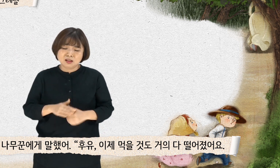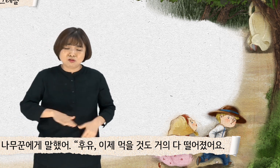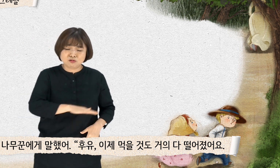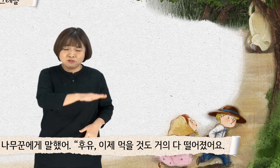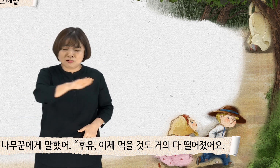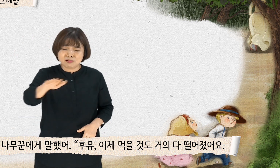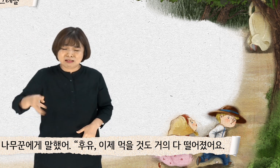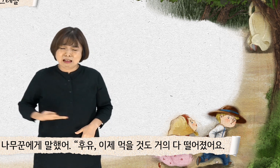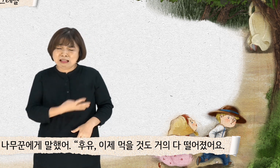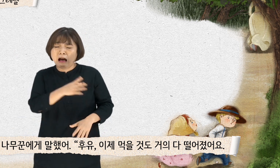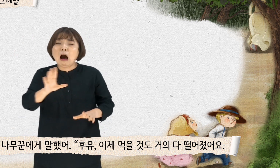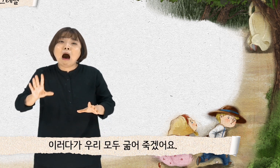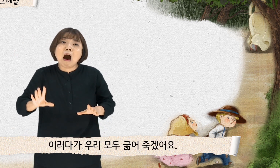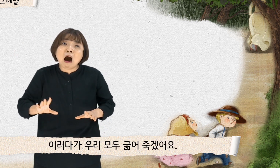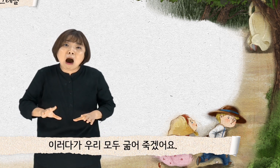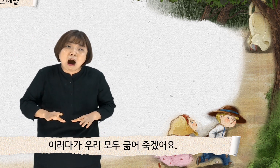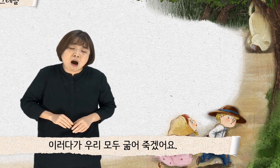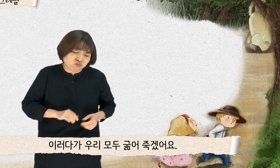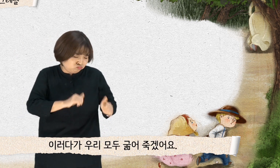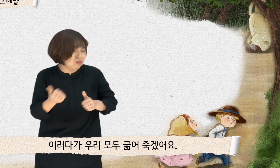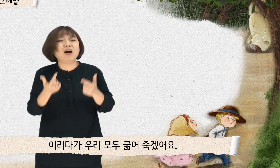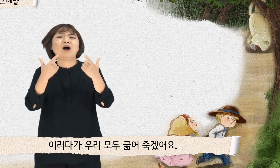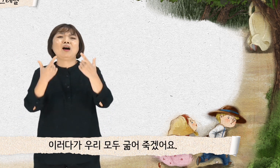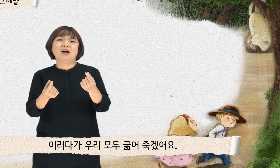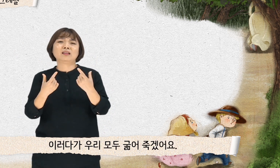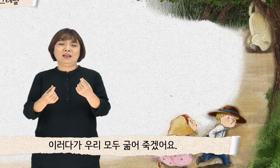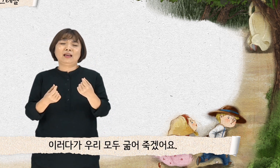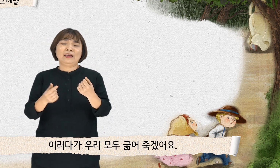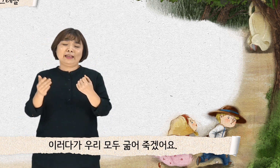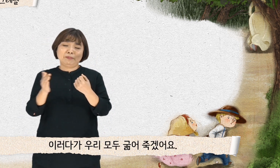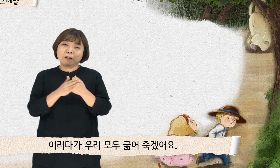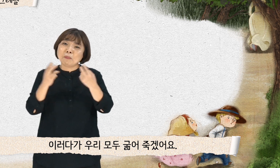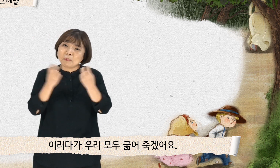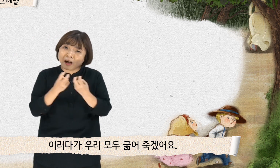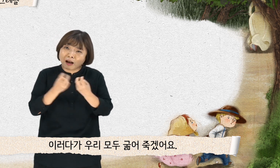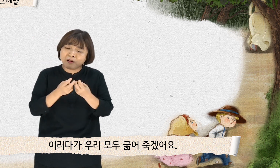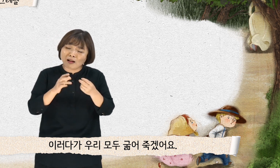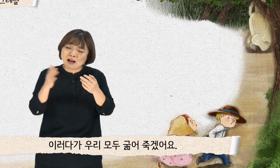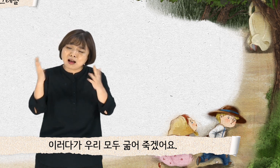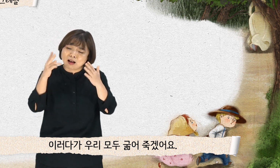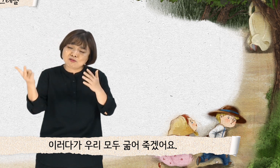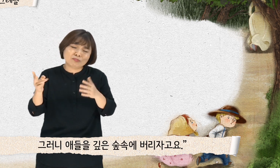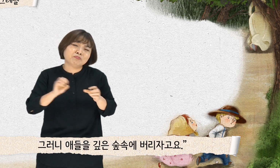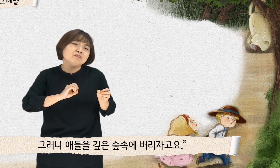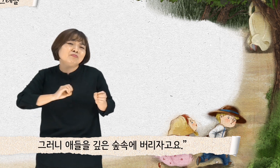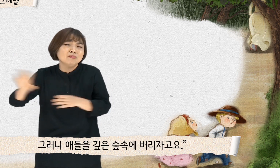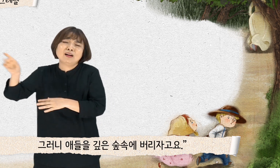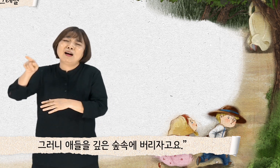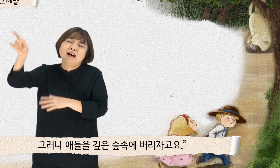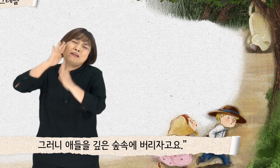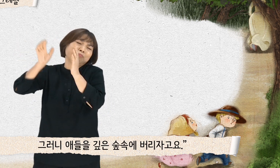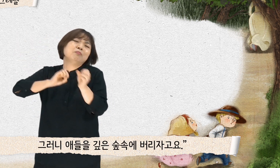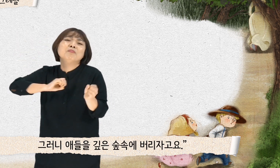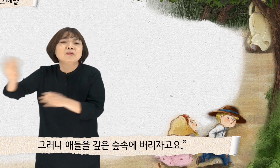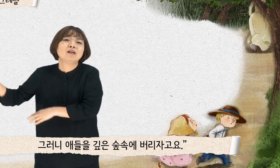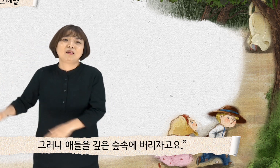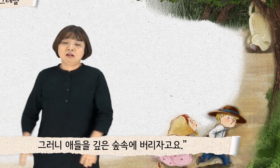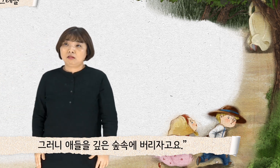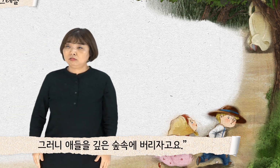떨어졌어요. 이러다가 우리 모두 굶어죽겠어요. 그러니 애들을 깊은